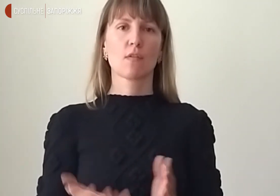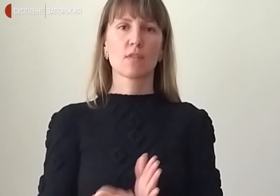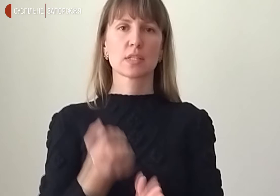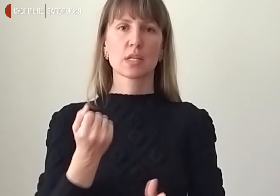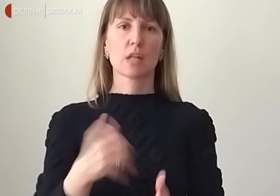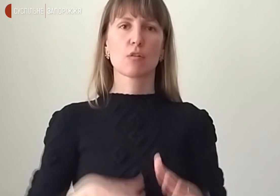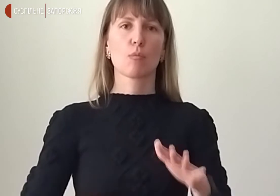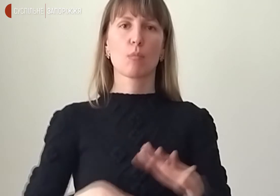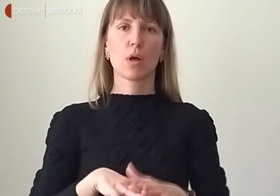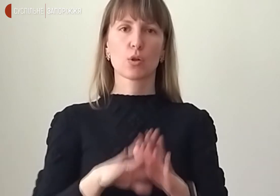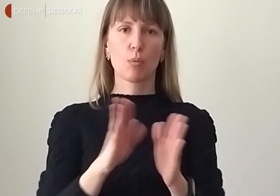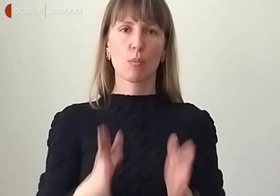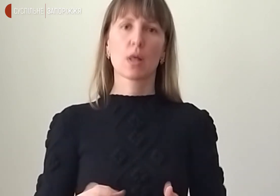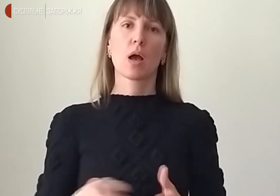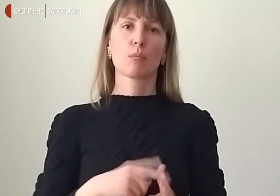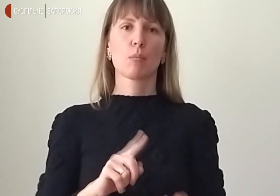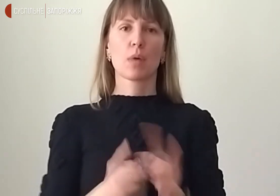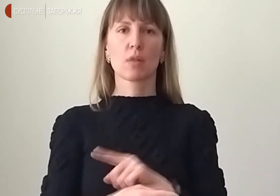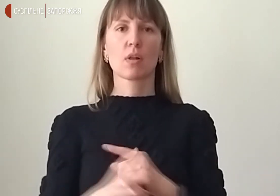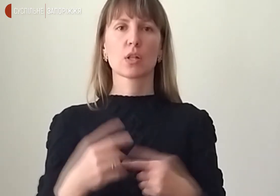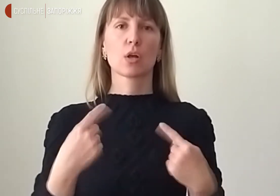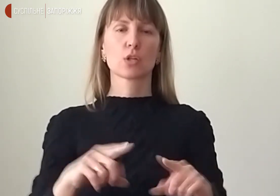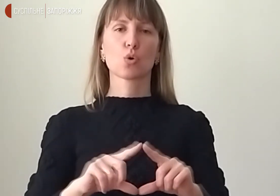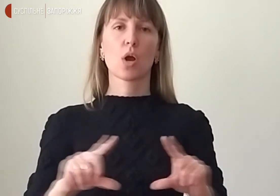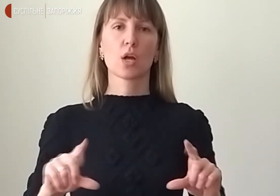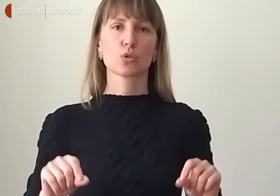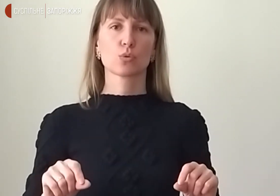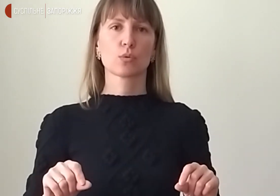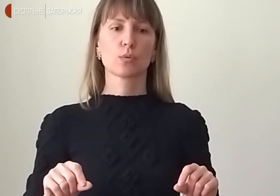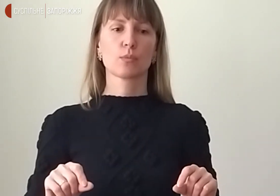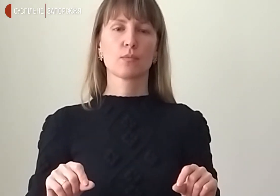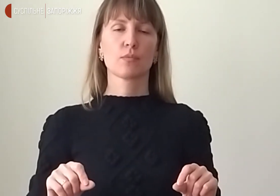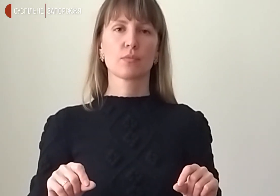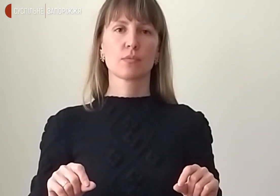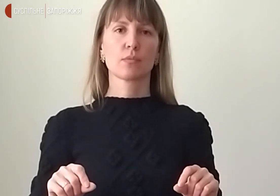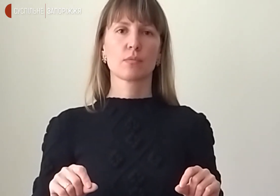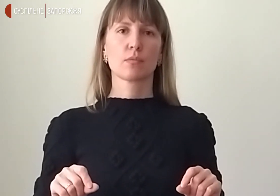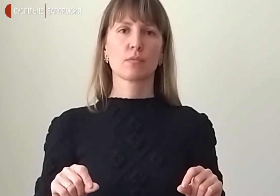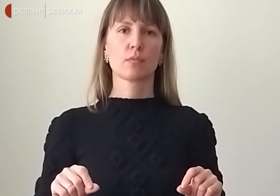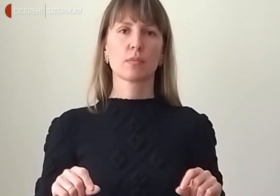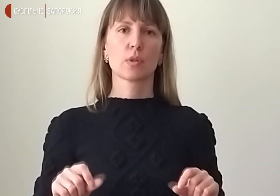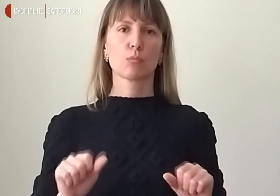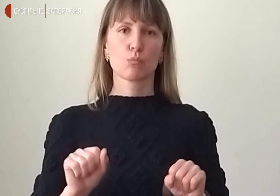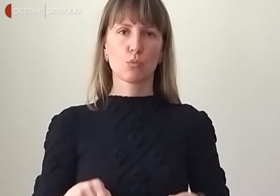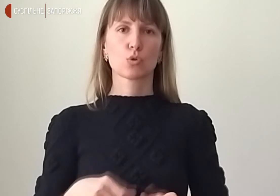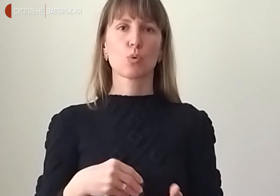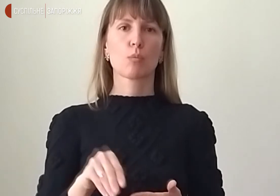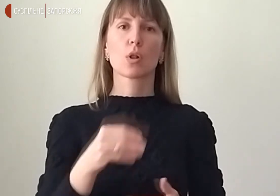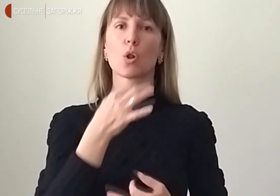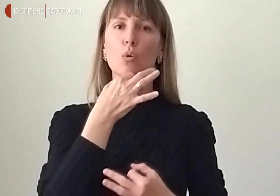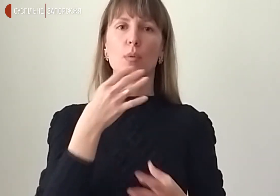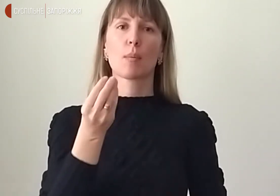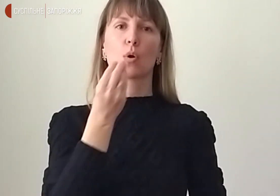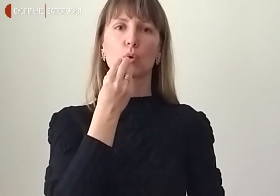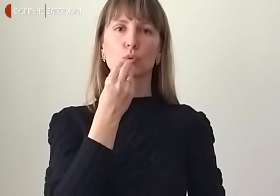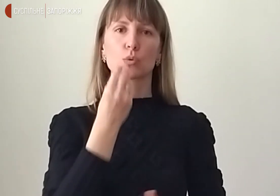банкоматах або перевезти на іншу картку. Можна купувати будь-який продукт, сплачувати